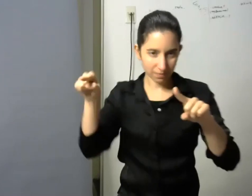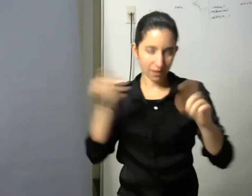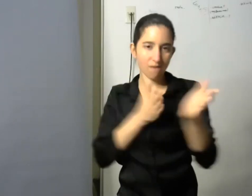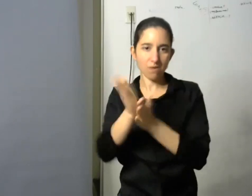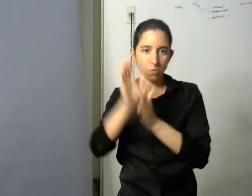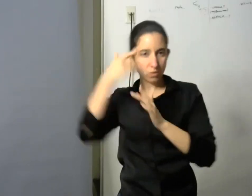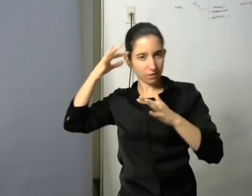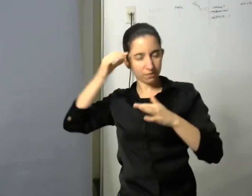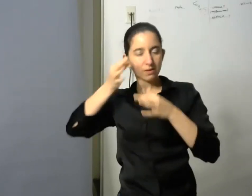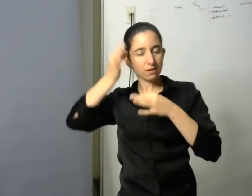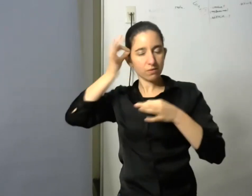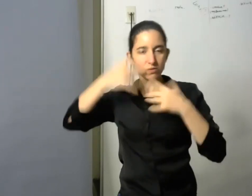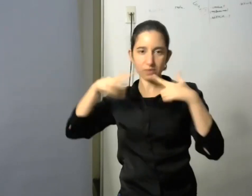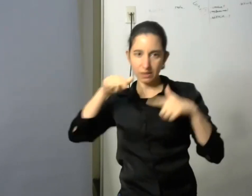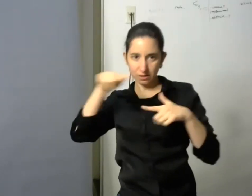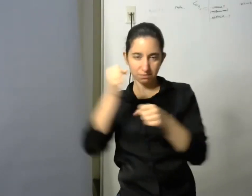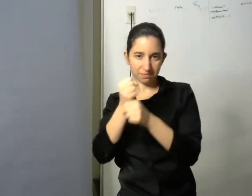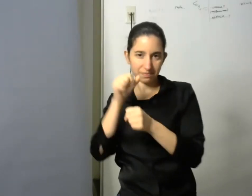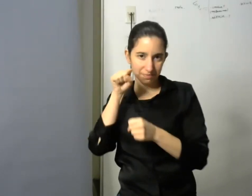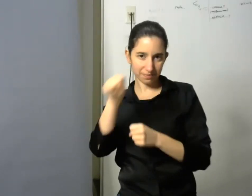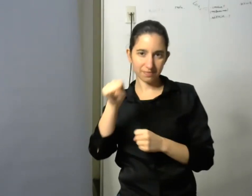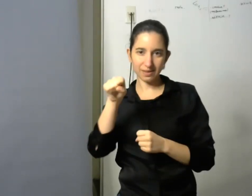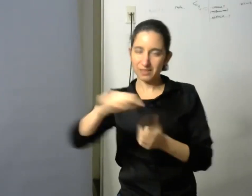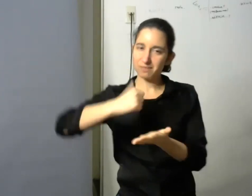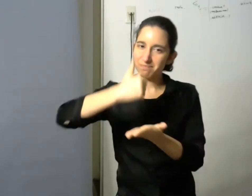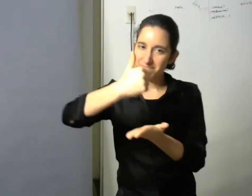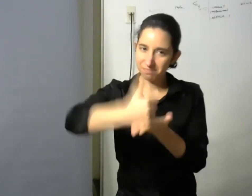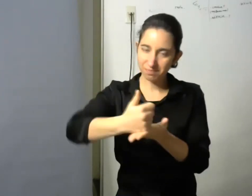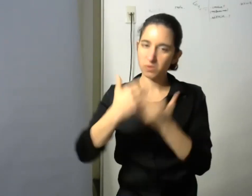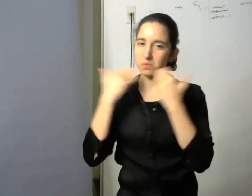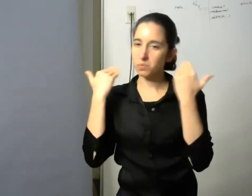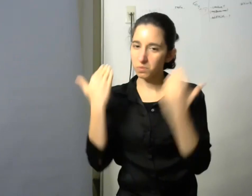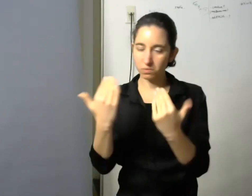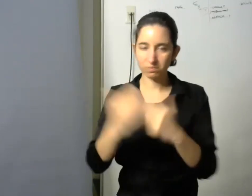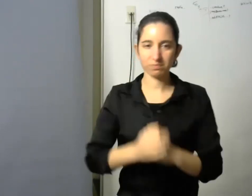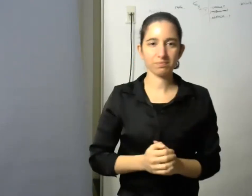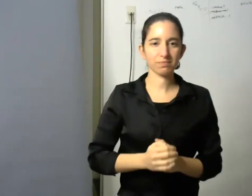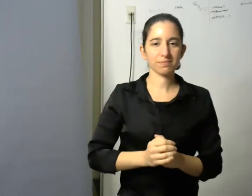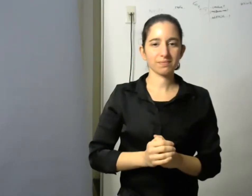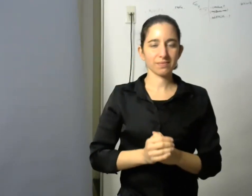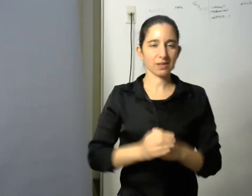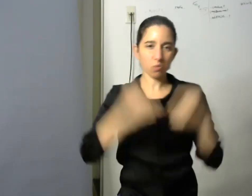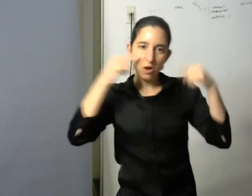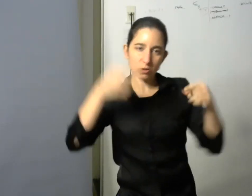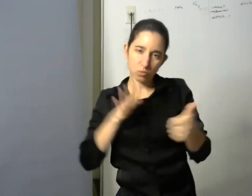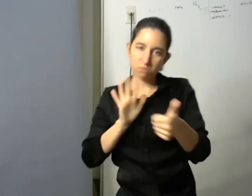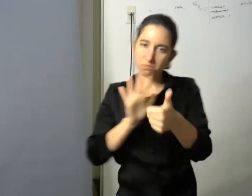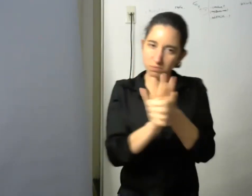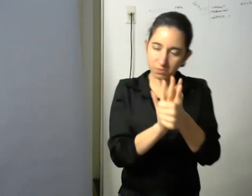es muy grato que nos acompañen institucionalmente además de nuestros colegas y